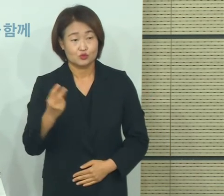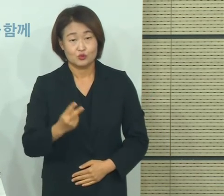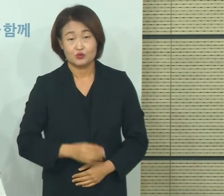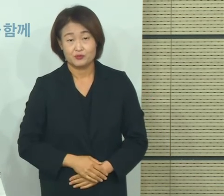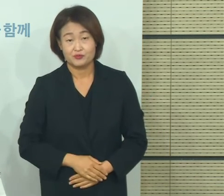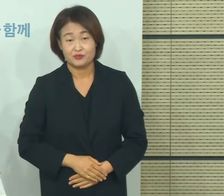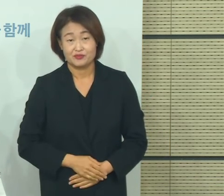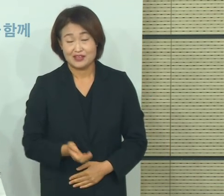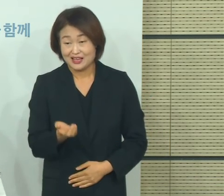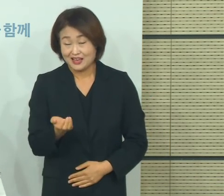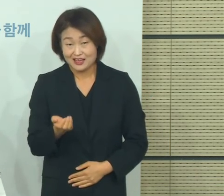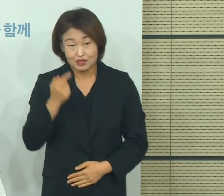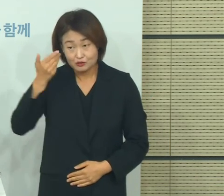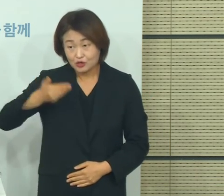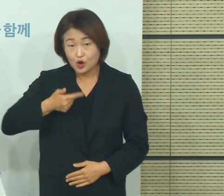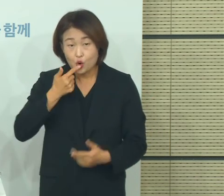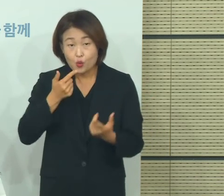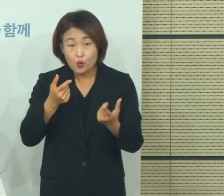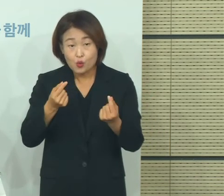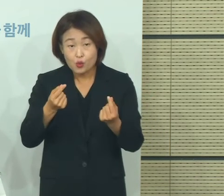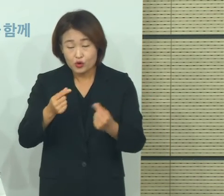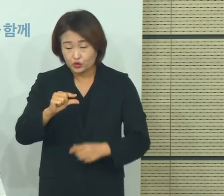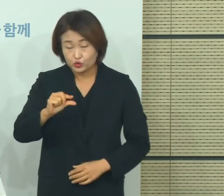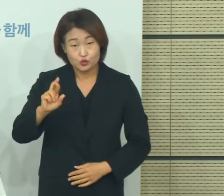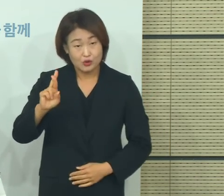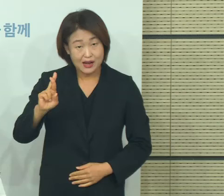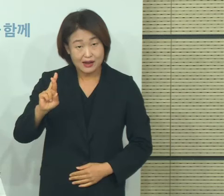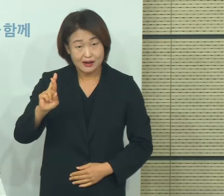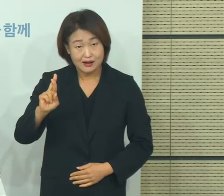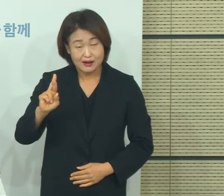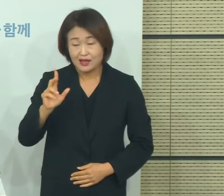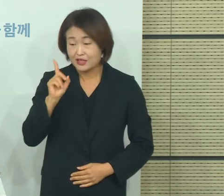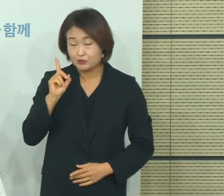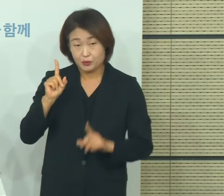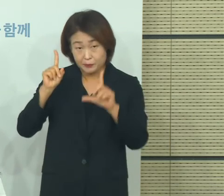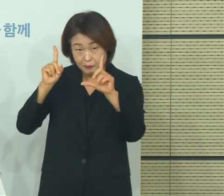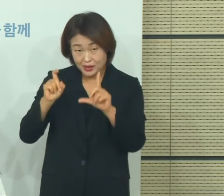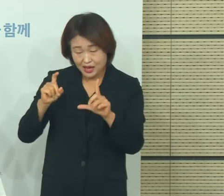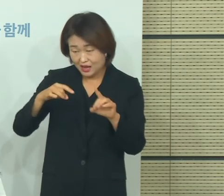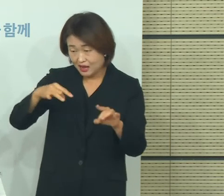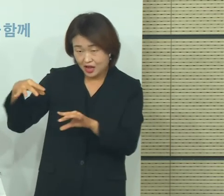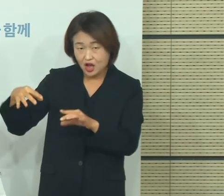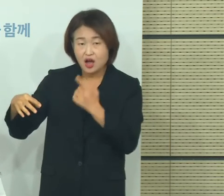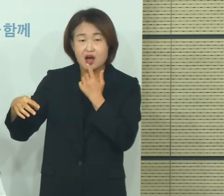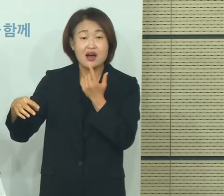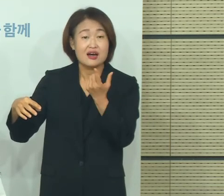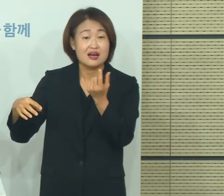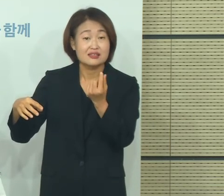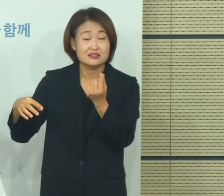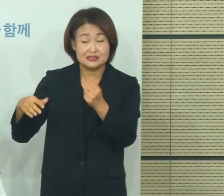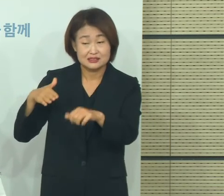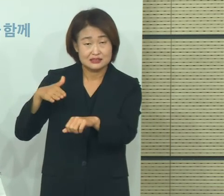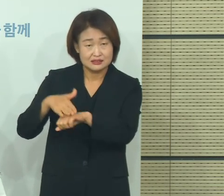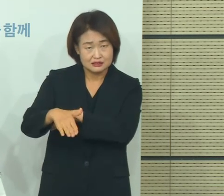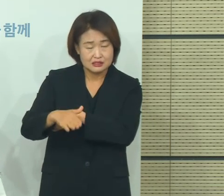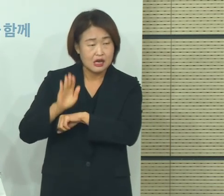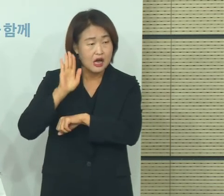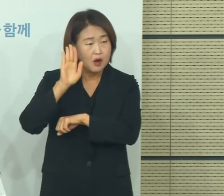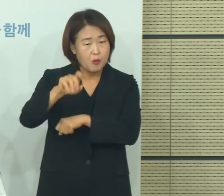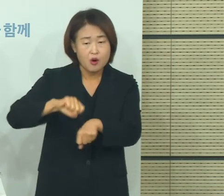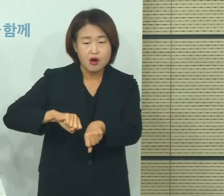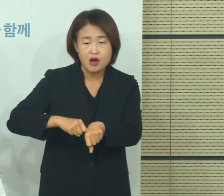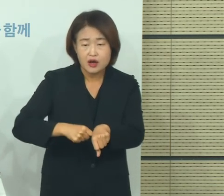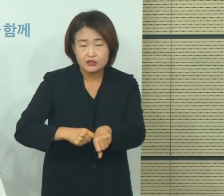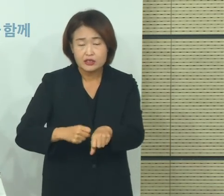기자님 물으신 것처럼 이런 전자 출입명부를 좀 더 활성화하기 위해서 좀 더 강제화할 수 있는 조치들이 어떤 것들이 있을지